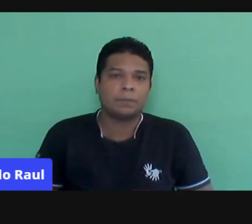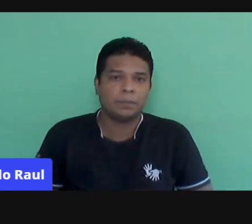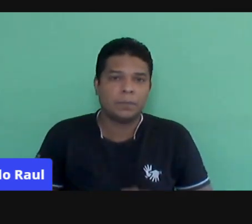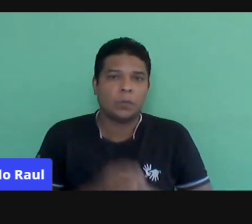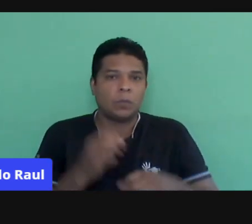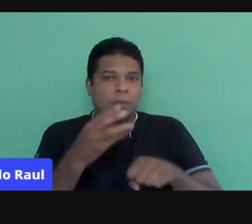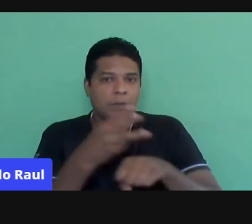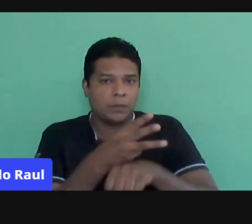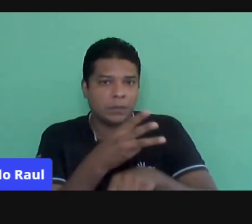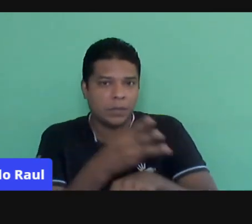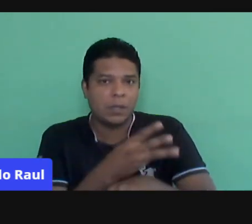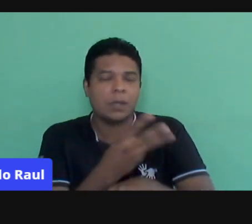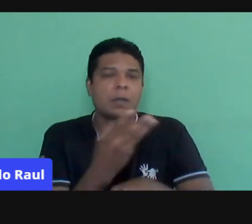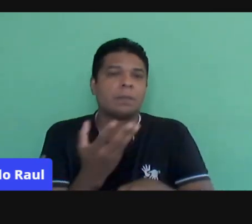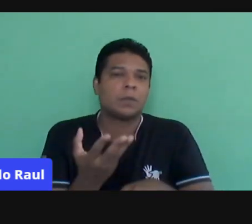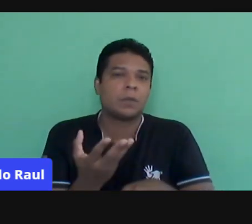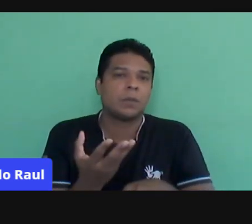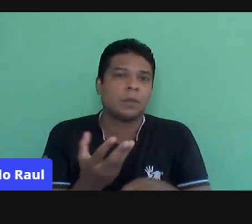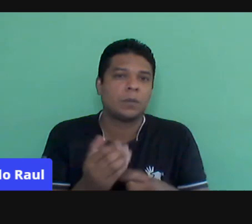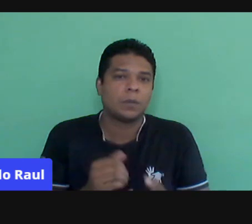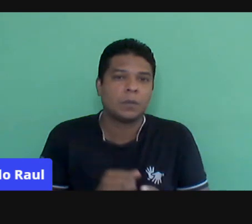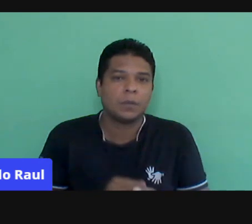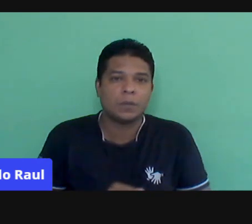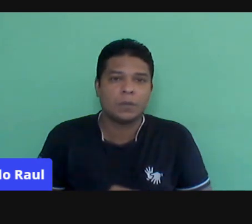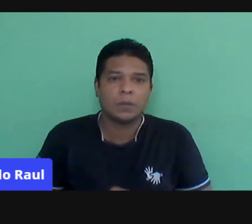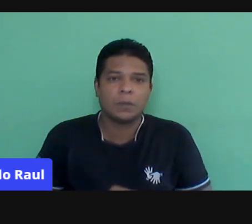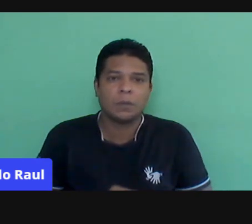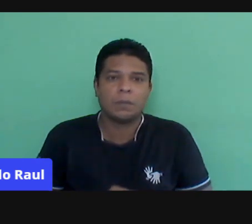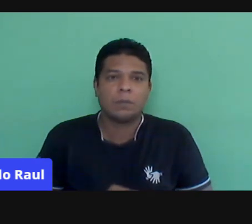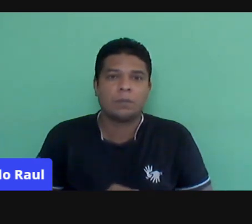WhatsApp, né? Seja ele